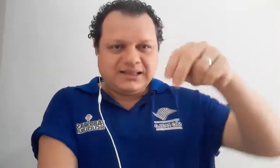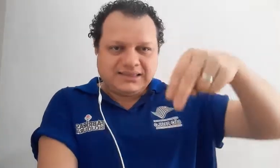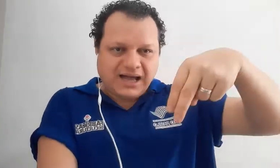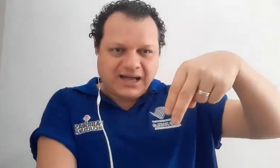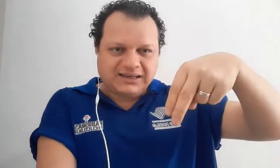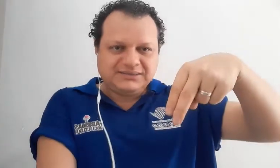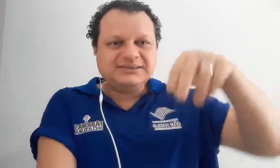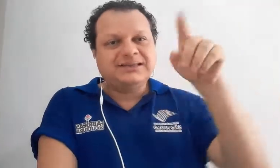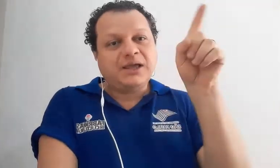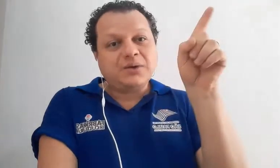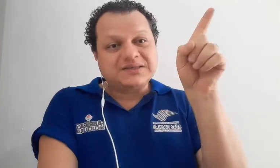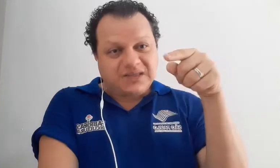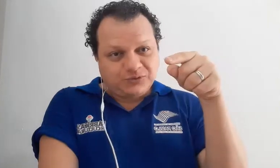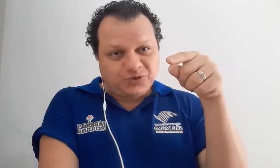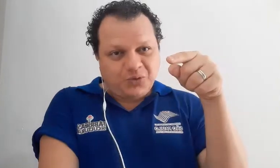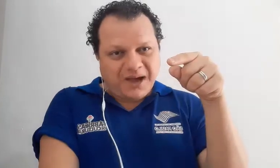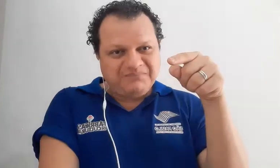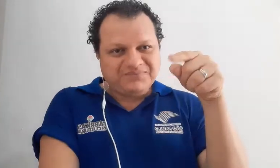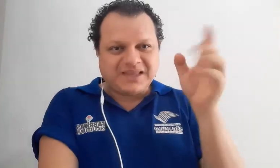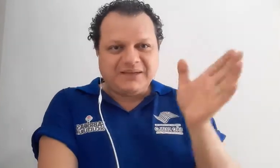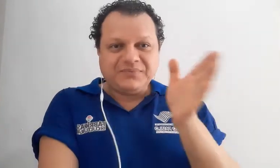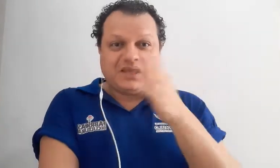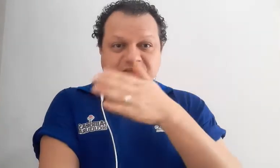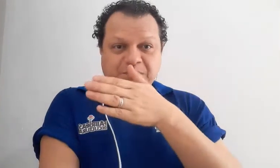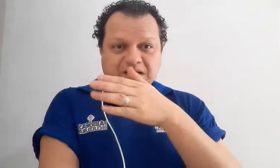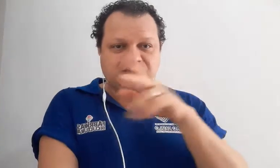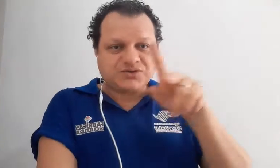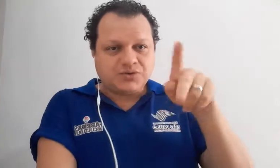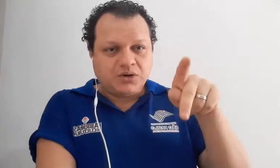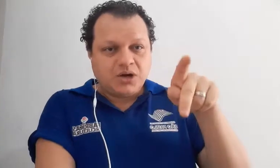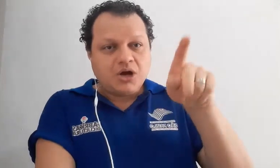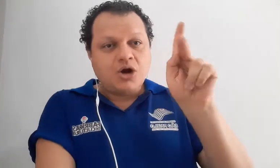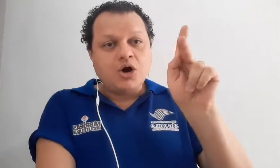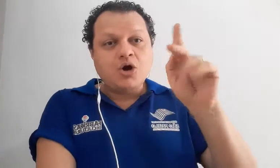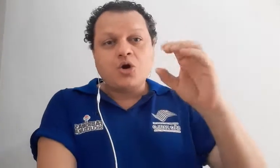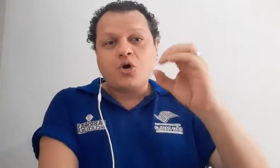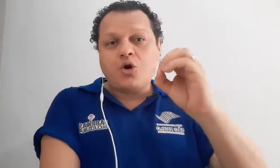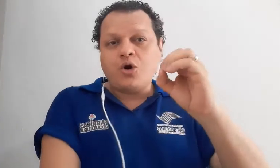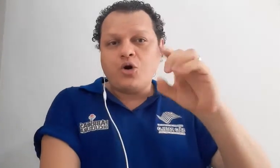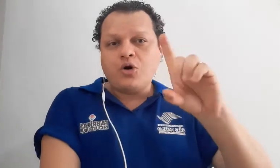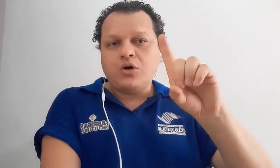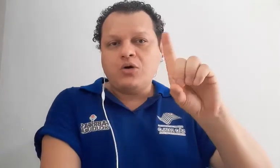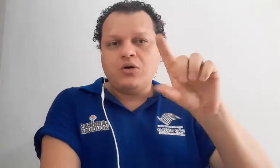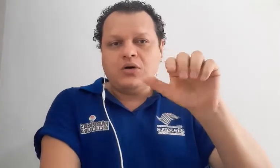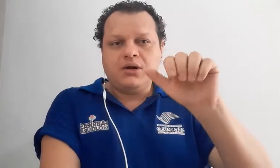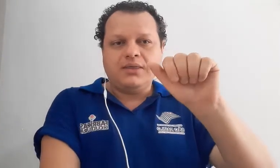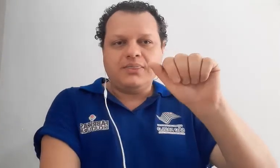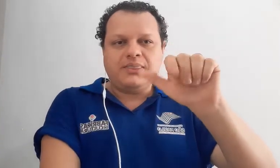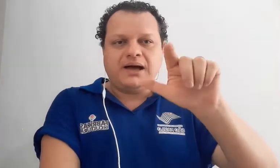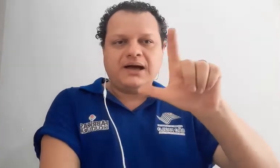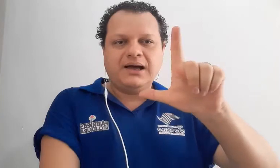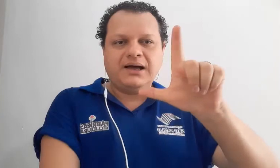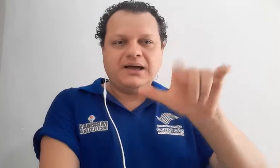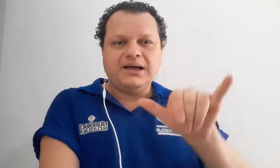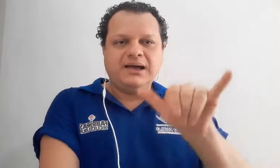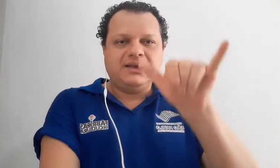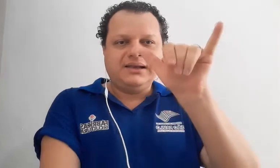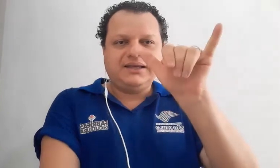soletan, tem um acento no ar, tá? Espaço, godalī,